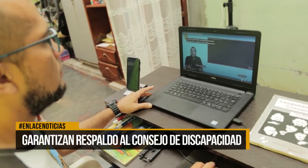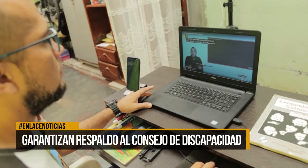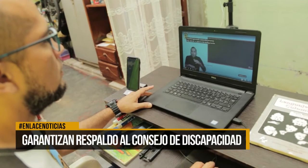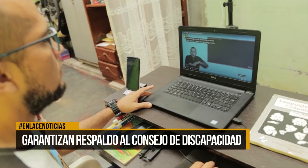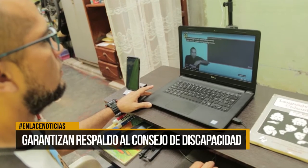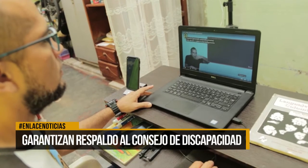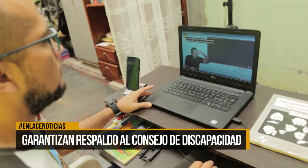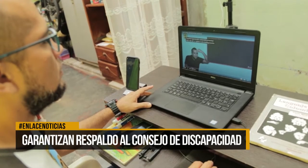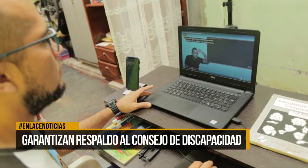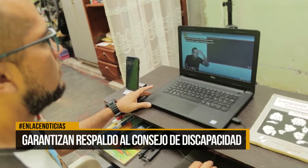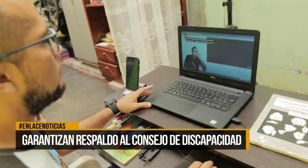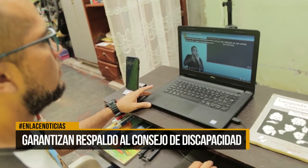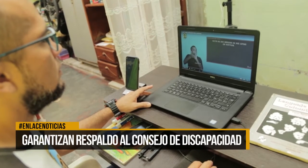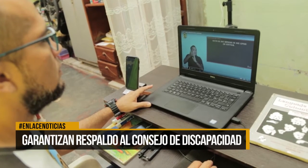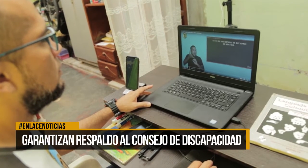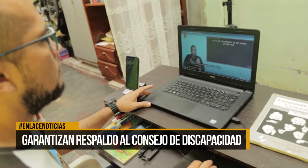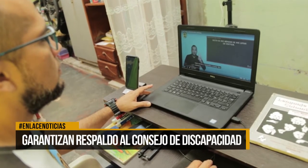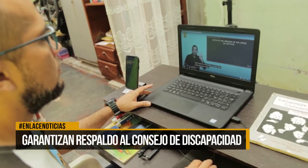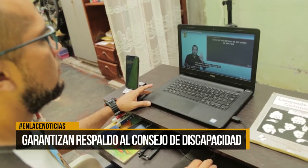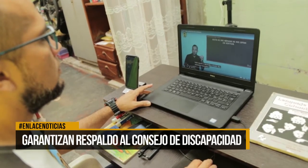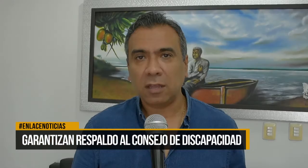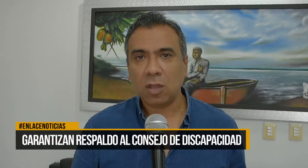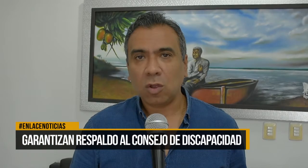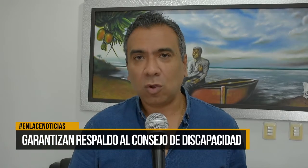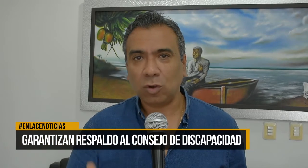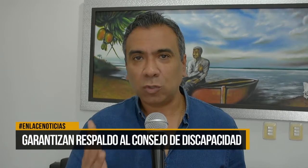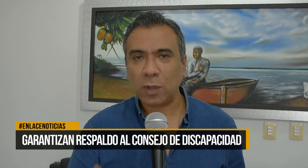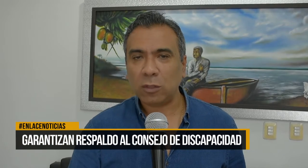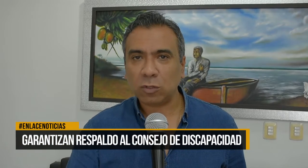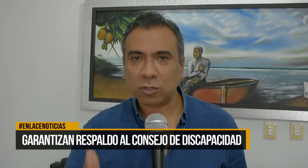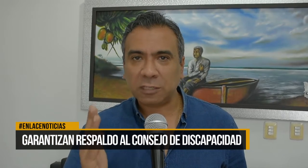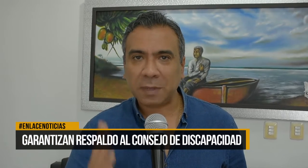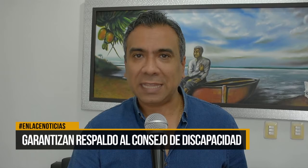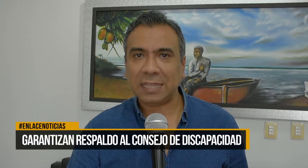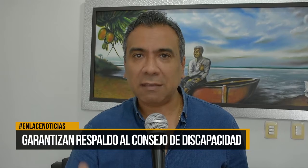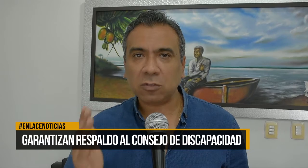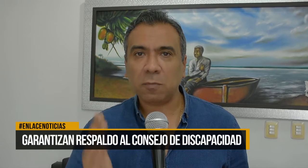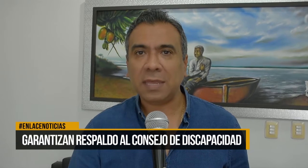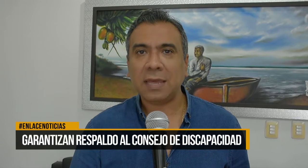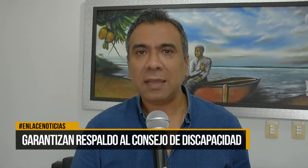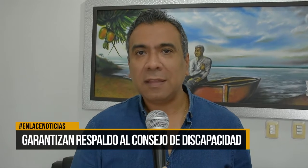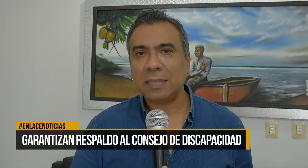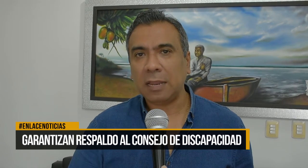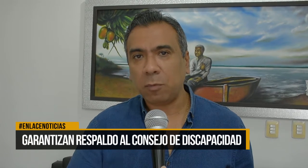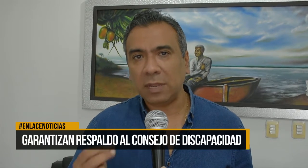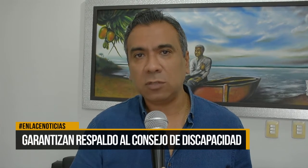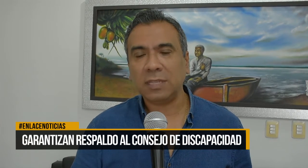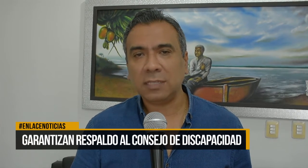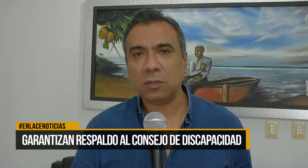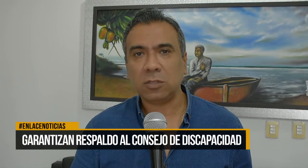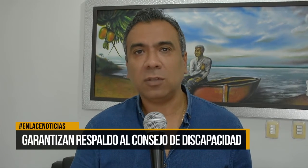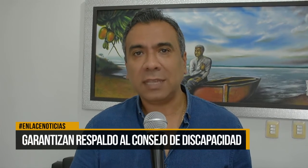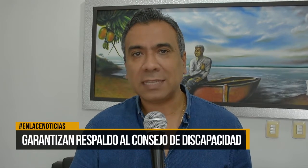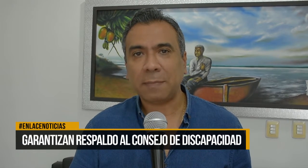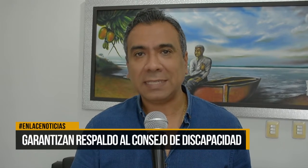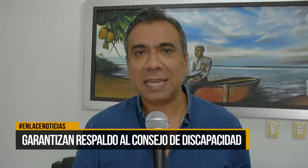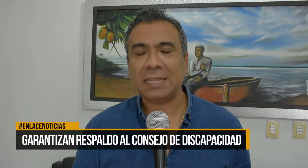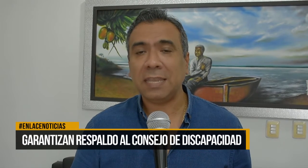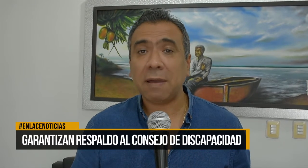Nuestra alcaldía está totalmente comprometida con los sueños, con expectativas, con vida de la población en situación de discapacidad y